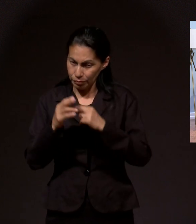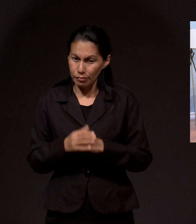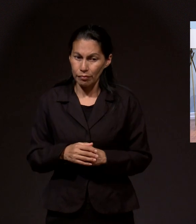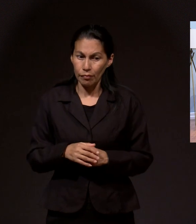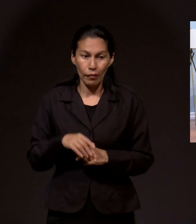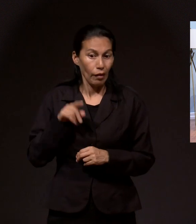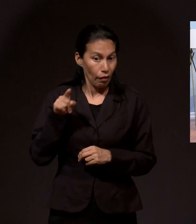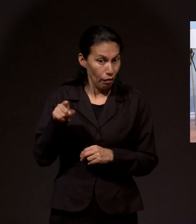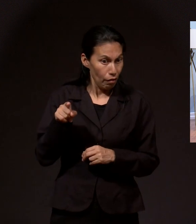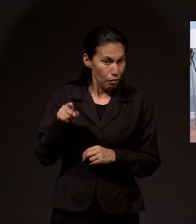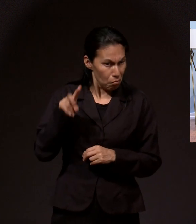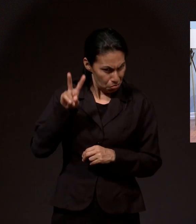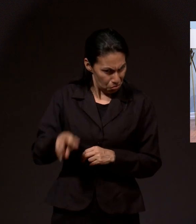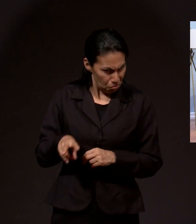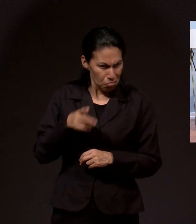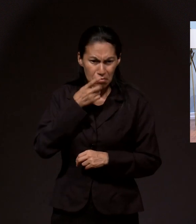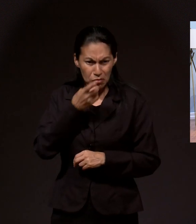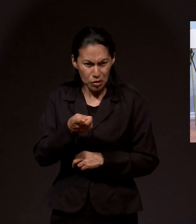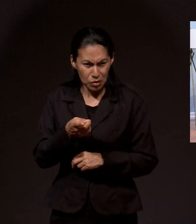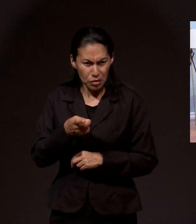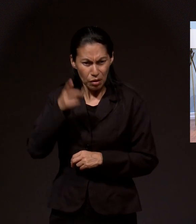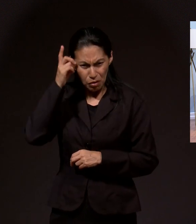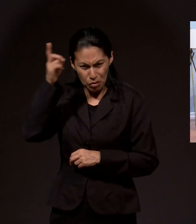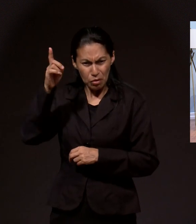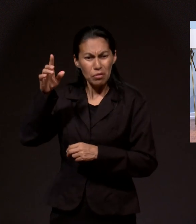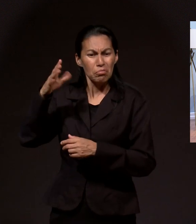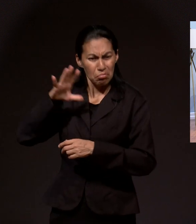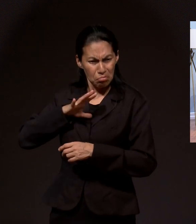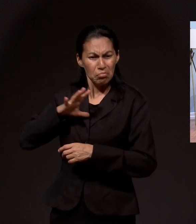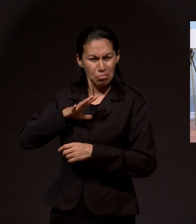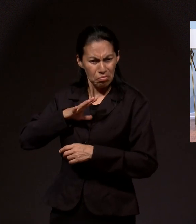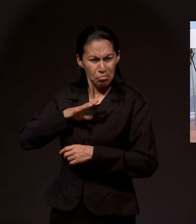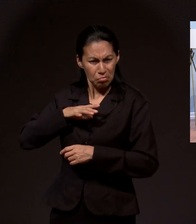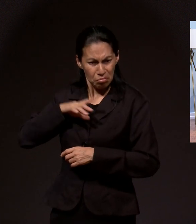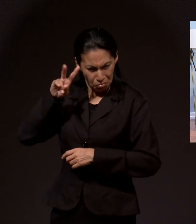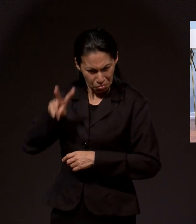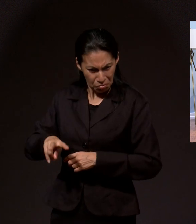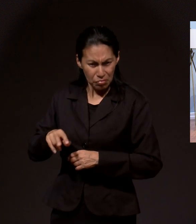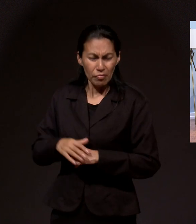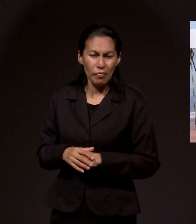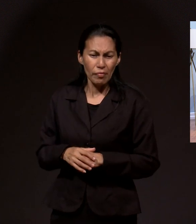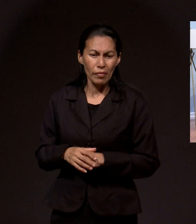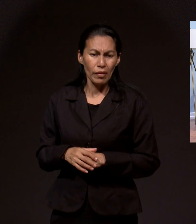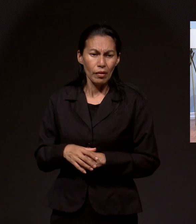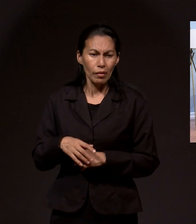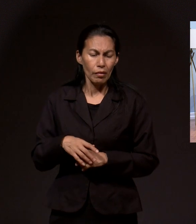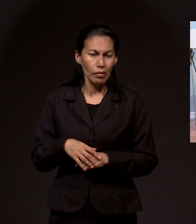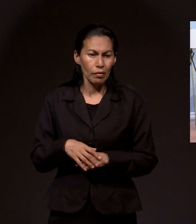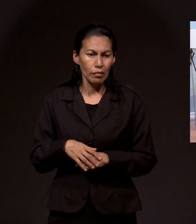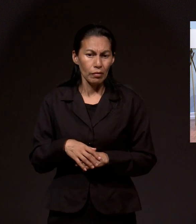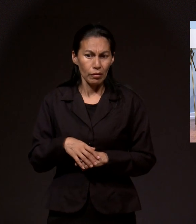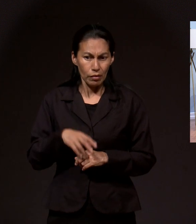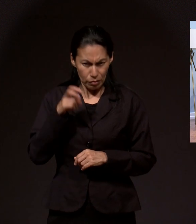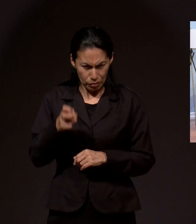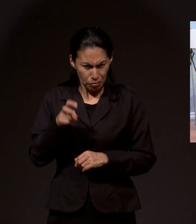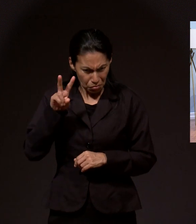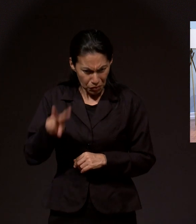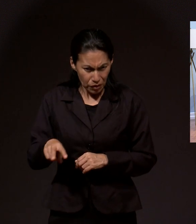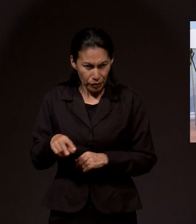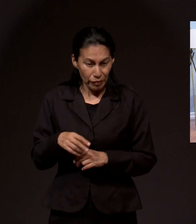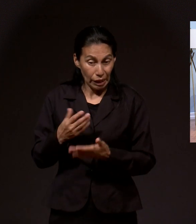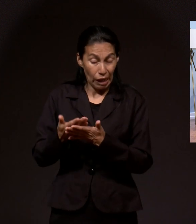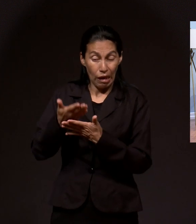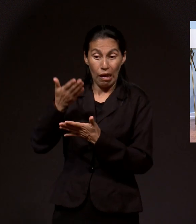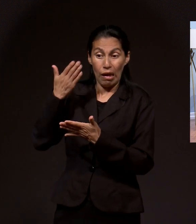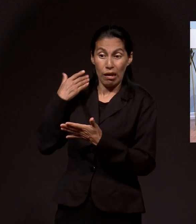Que respeten a lo que está diciendo Carlos, porque Dios sí existe. Lo que está diciendo Carlos, que Dios